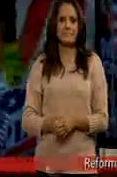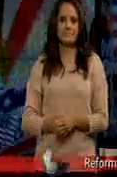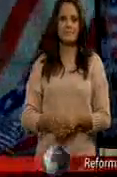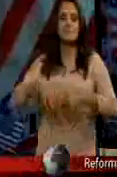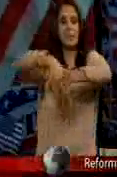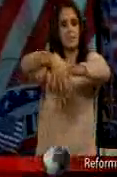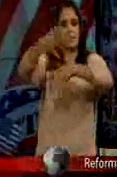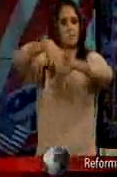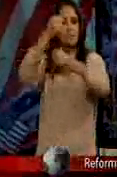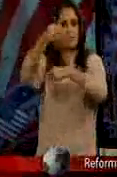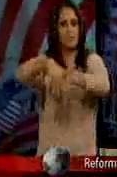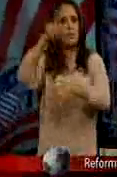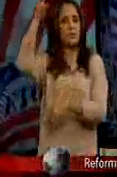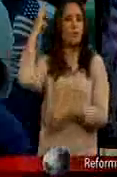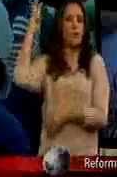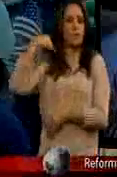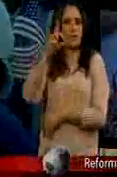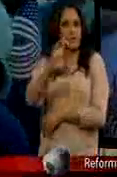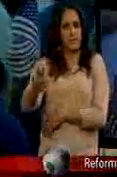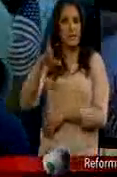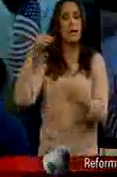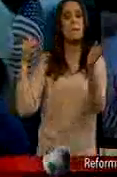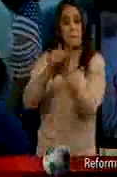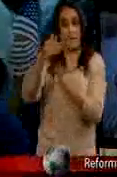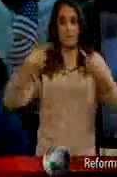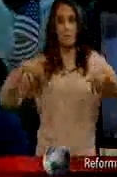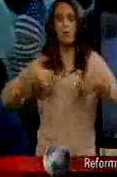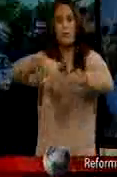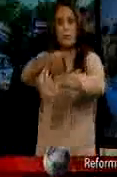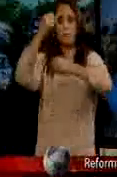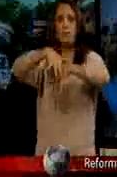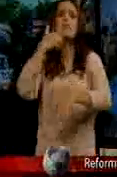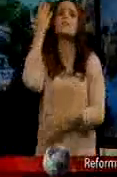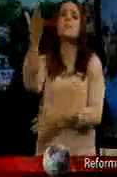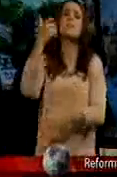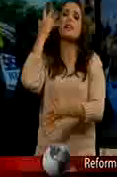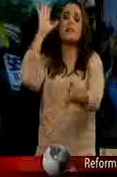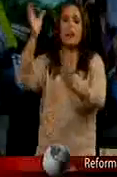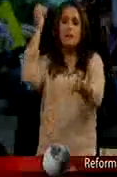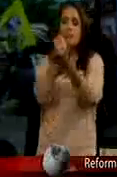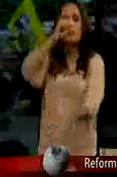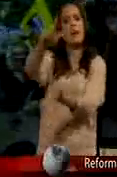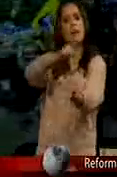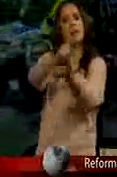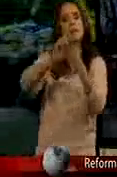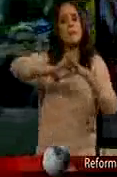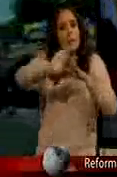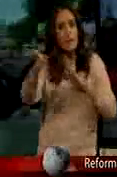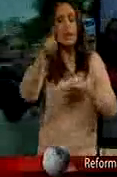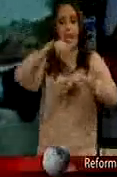Marchan en Washington Capital Política DC Miles de personas Para exigir la aprobación De la reforma migratoria La movilización